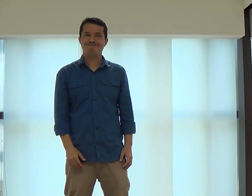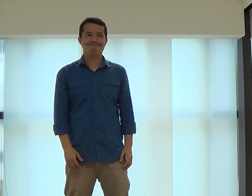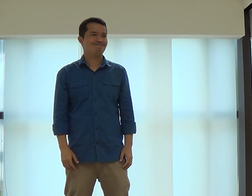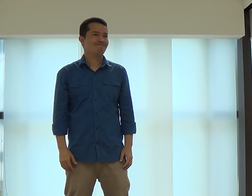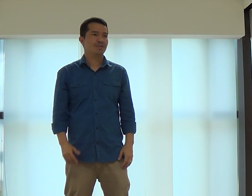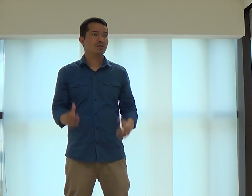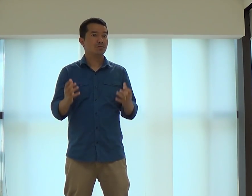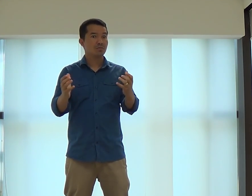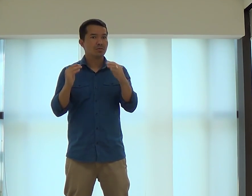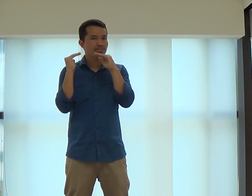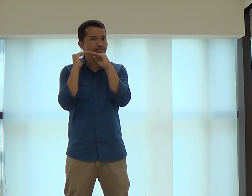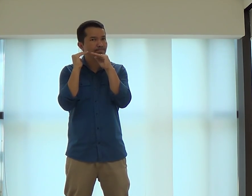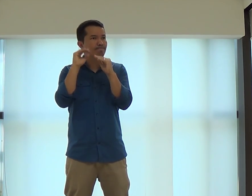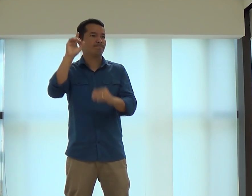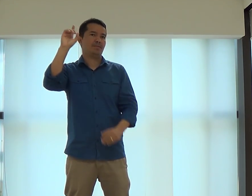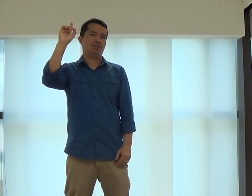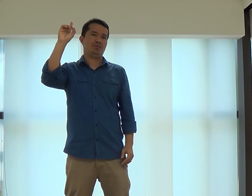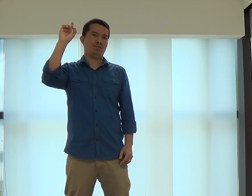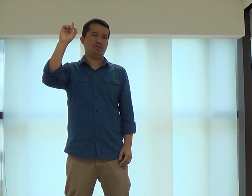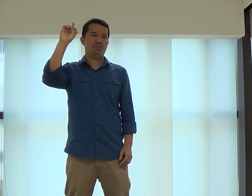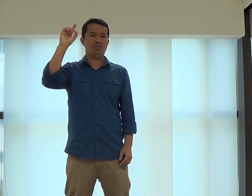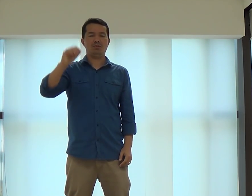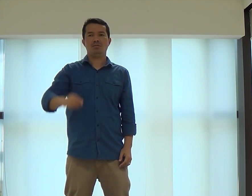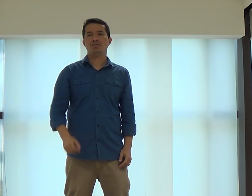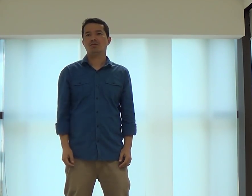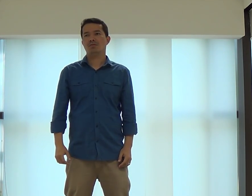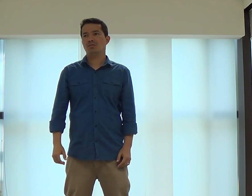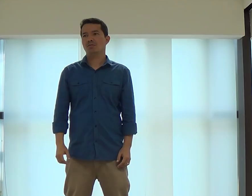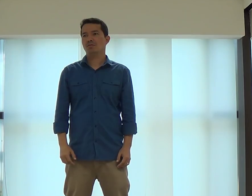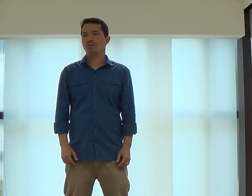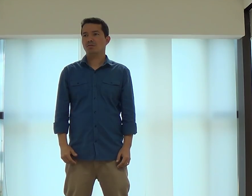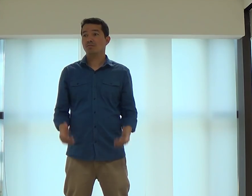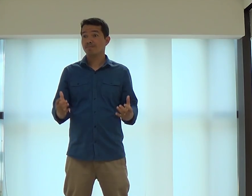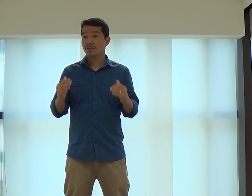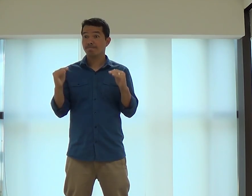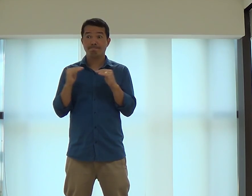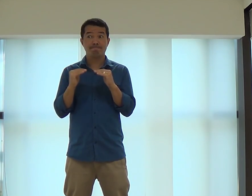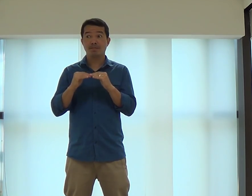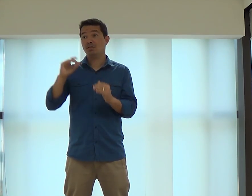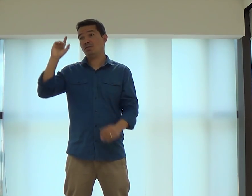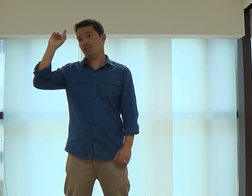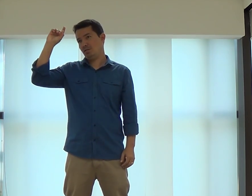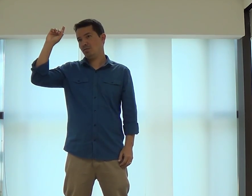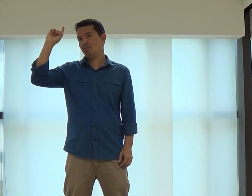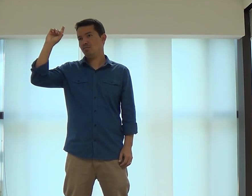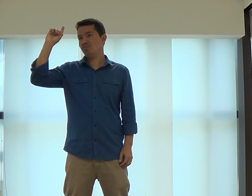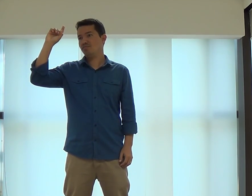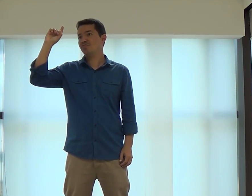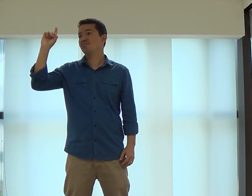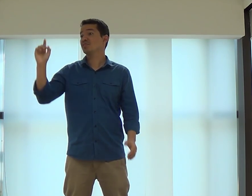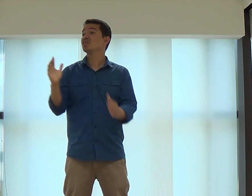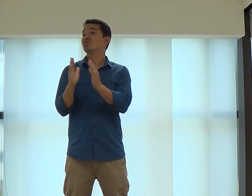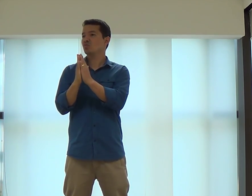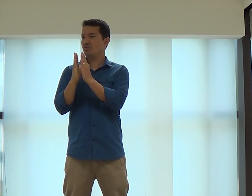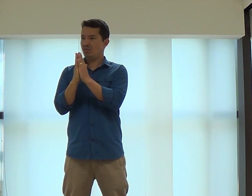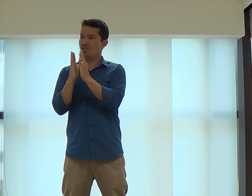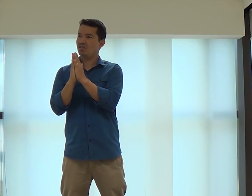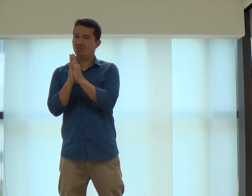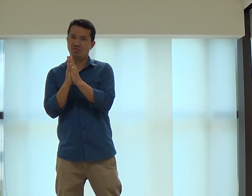erradas. Eu quero, sim, estar de acordo com Deus. Eu quero isso. Então, vamos